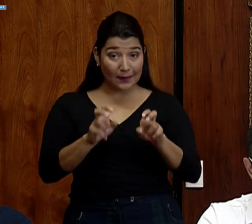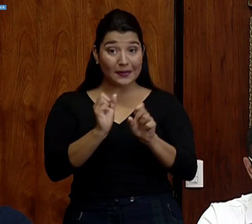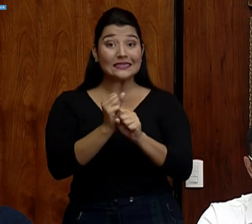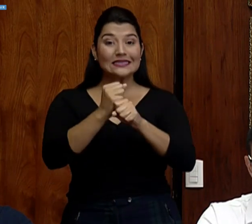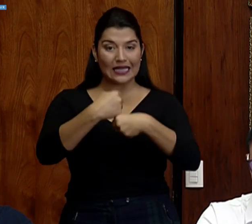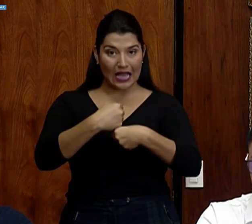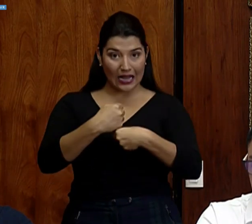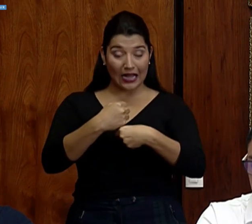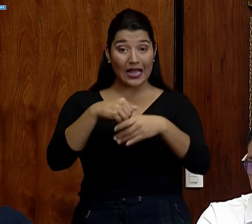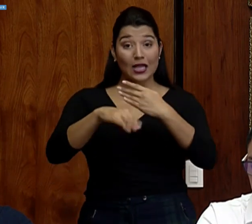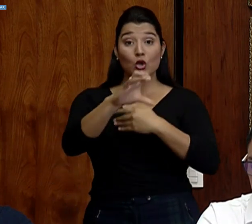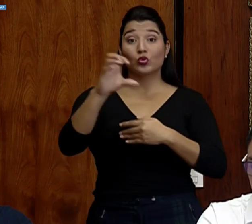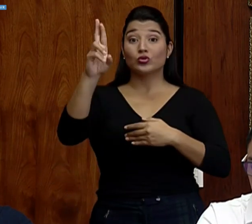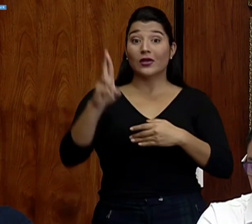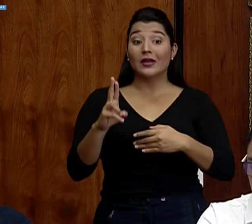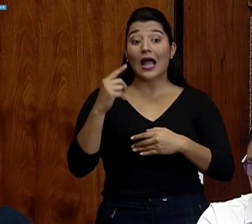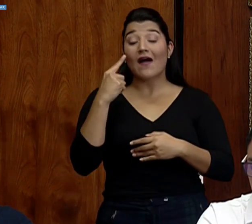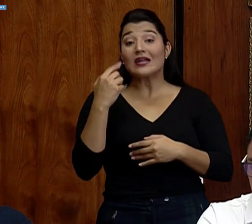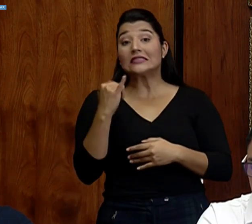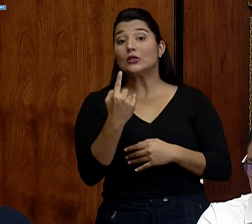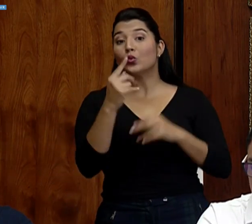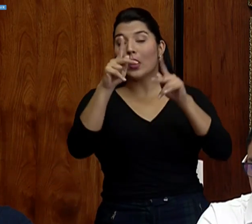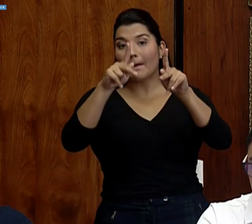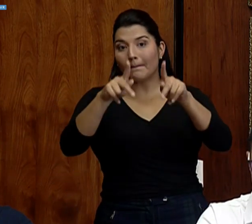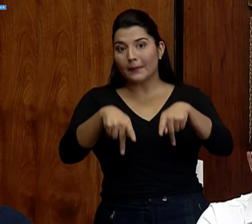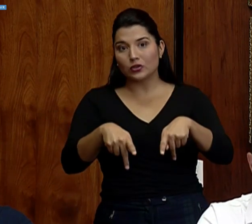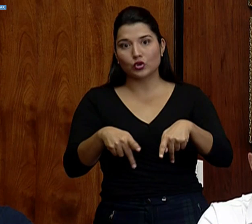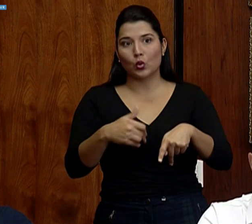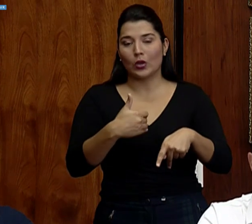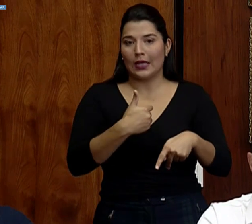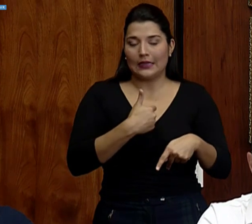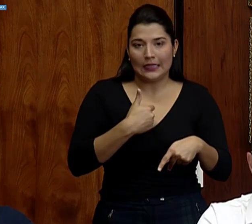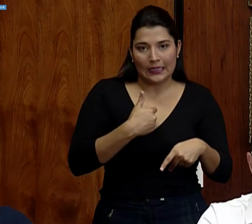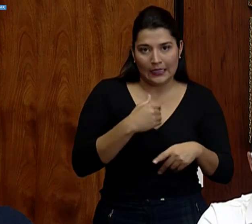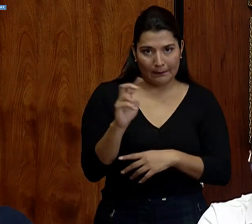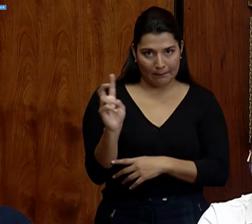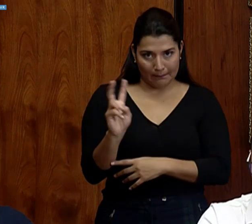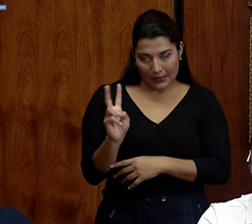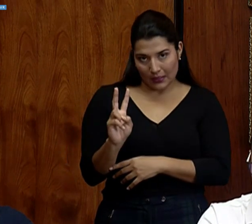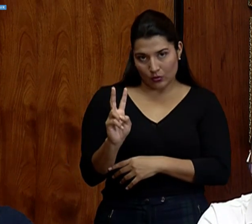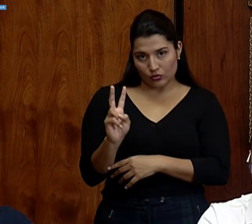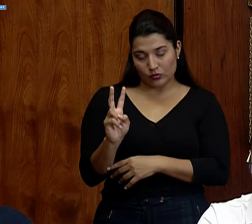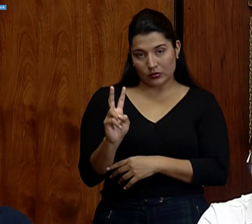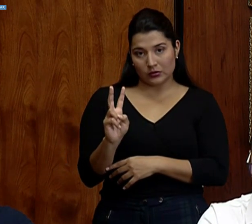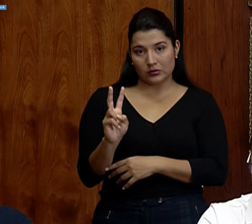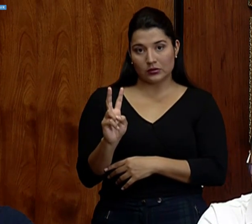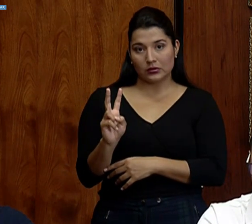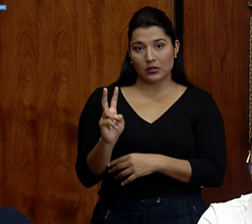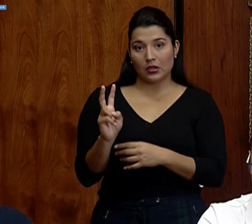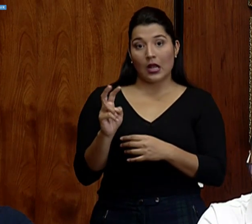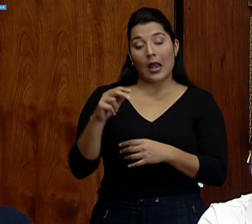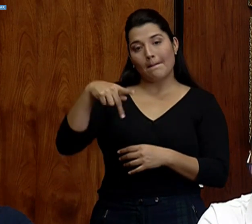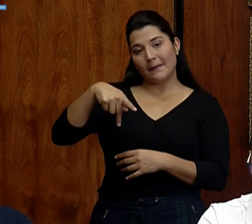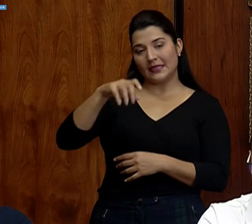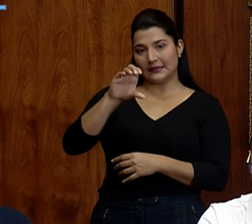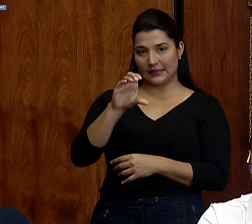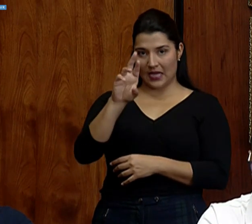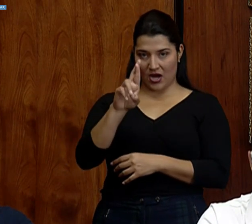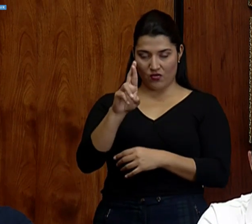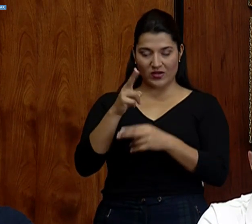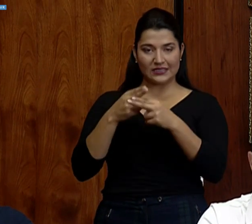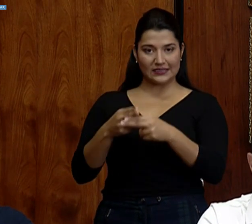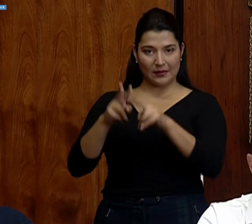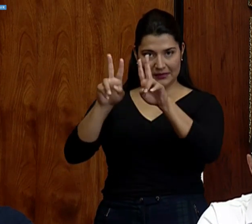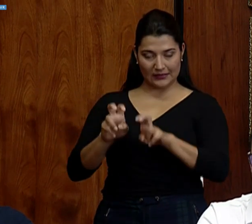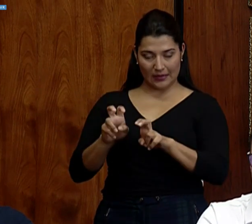la detección de diferentes microorganismos, en este caso la PCR, RT